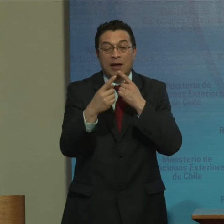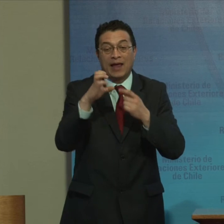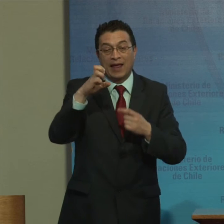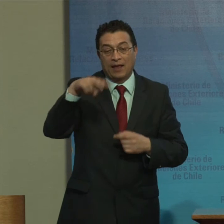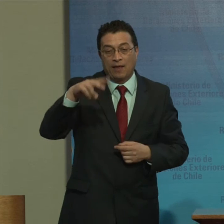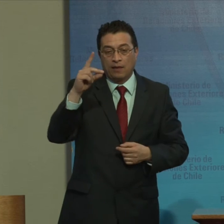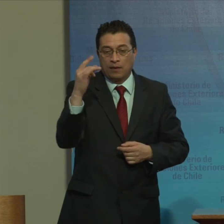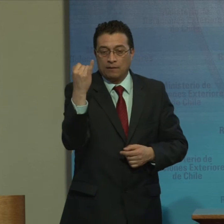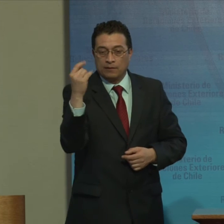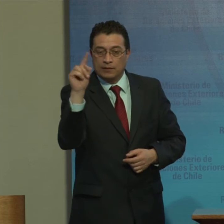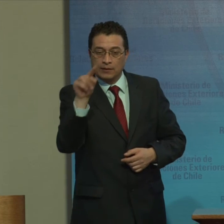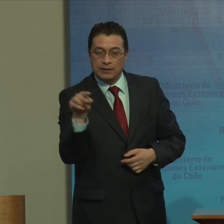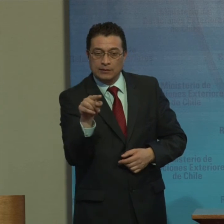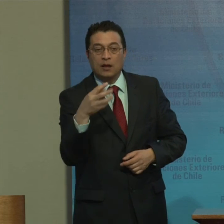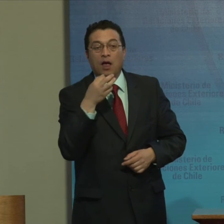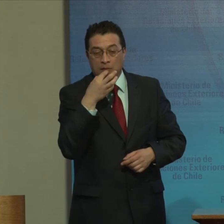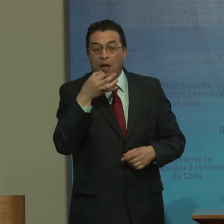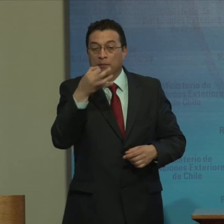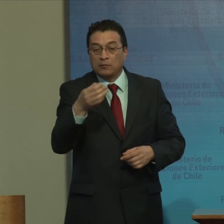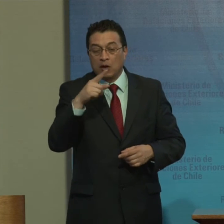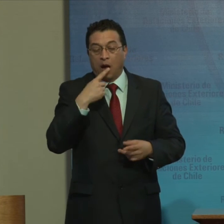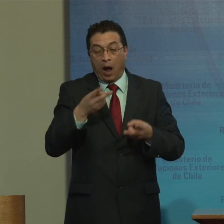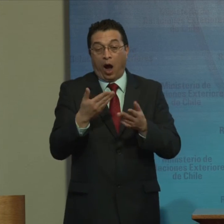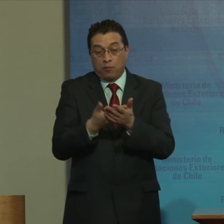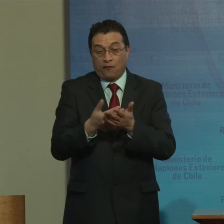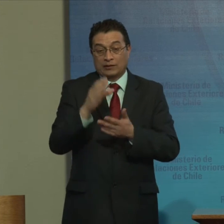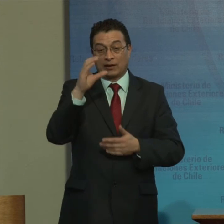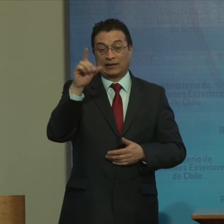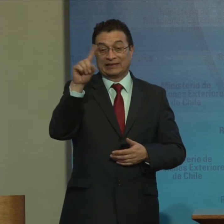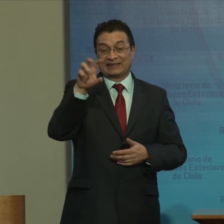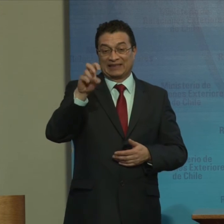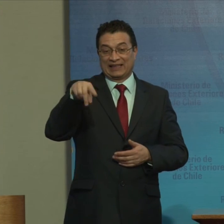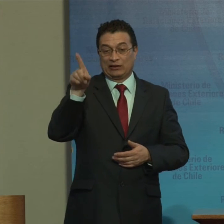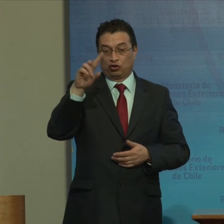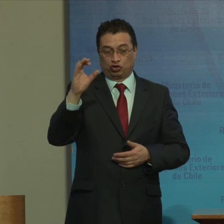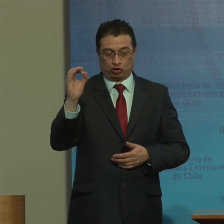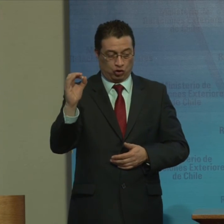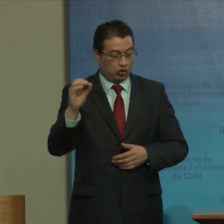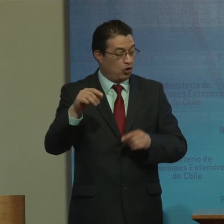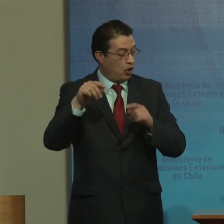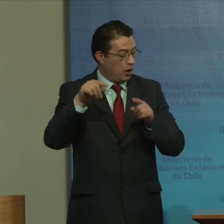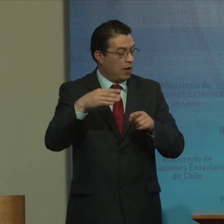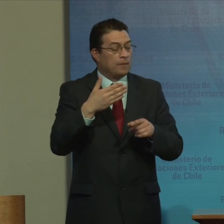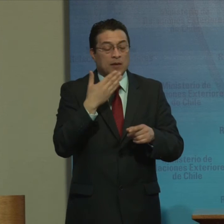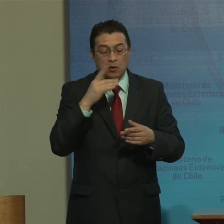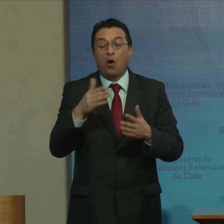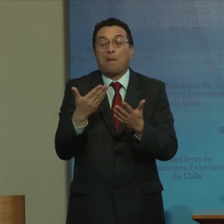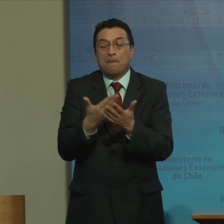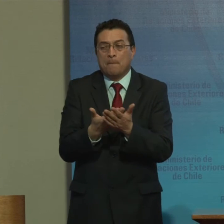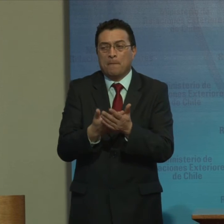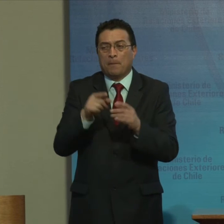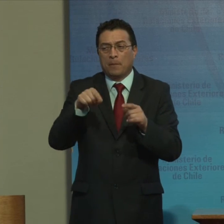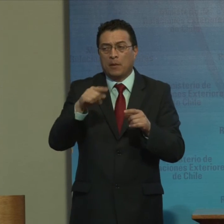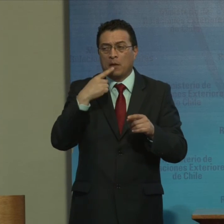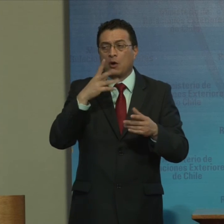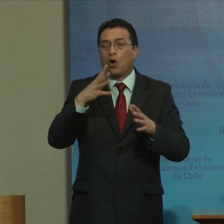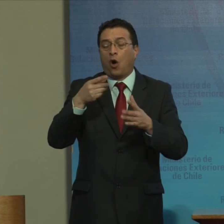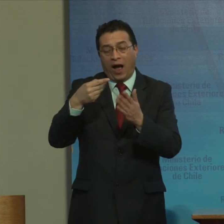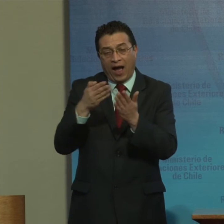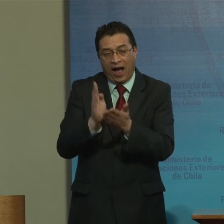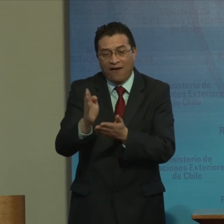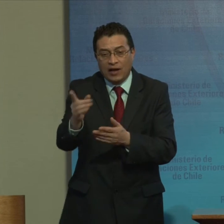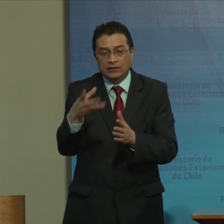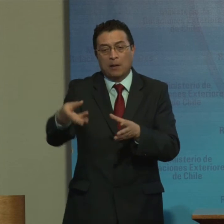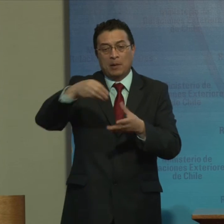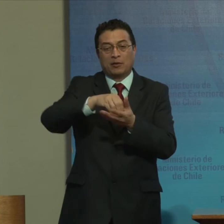De discapacidad Y aprovechando El censo Es importante Igualmente Hacer un monitoreo Eficiente De los avances De la